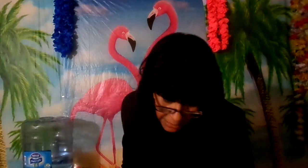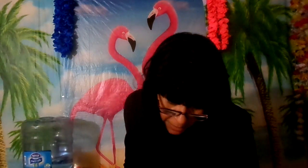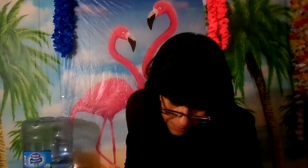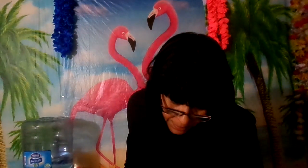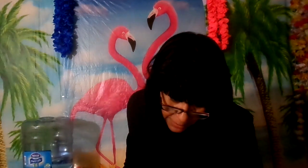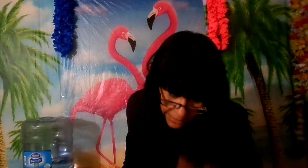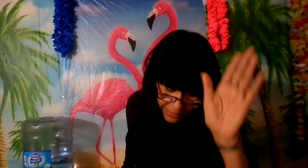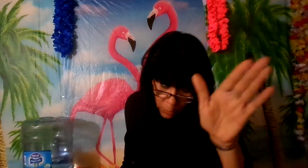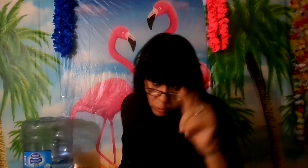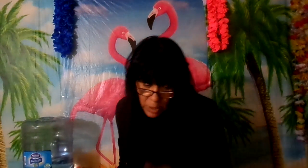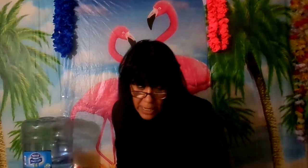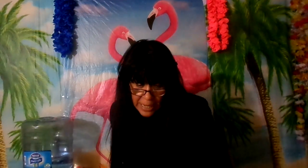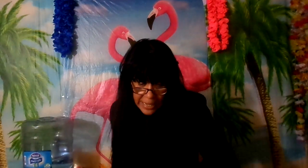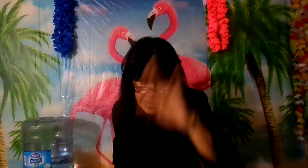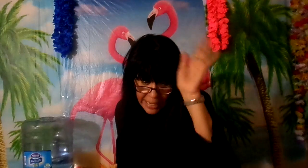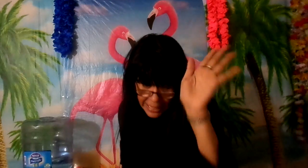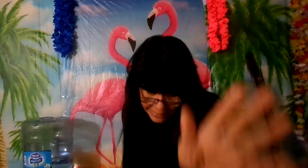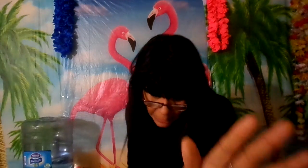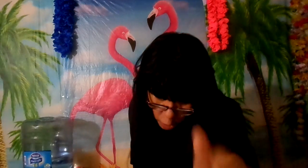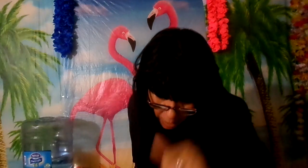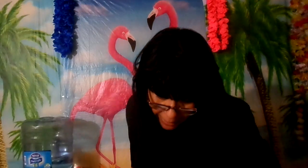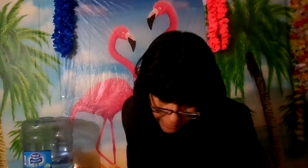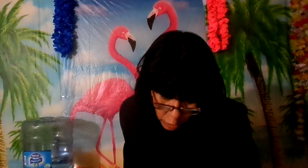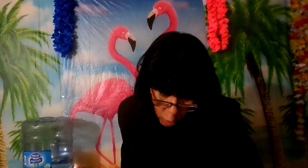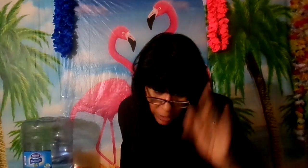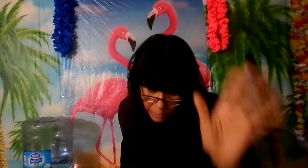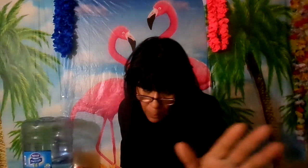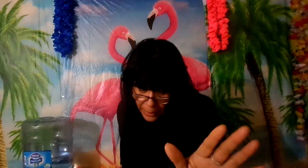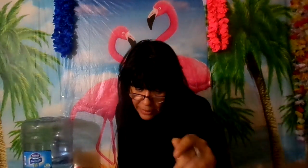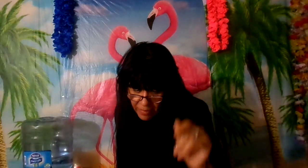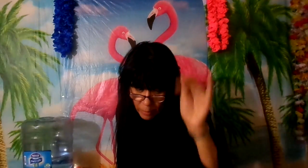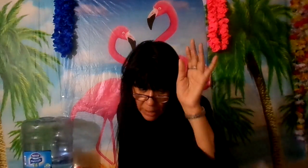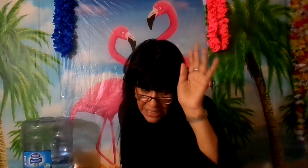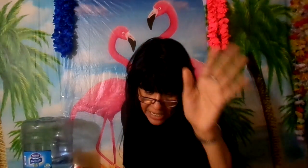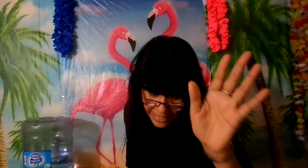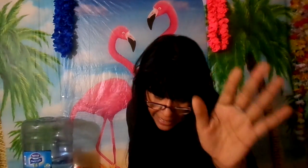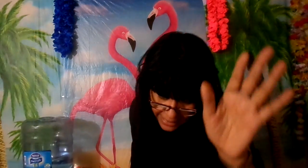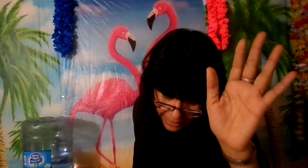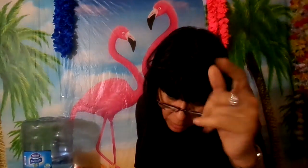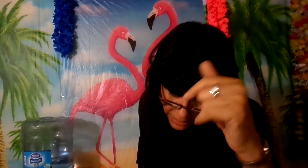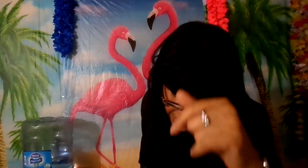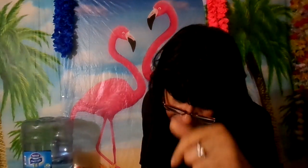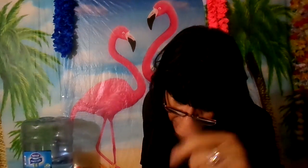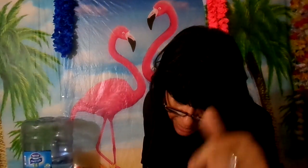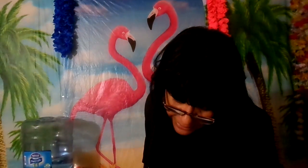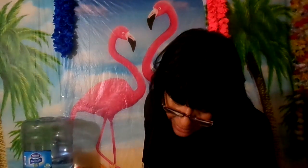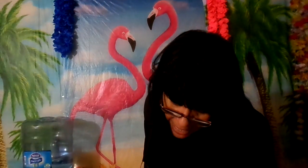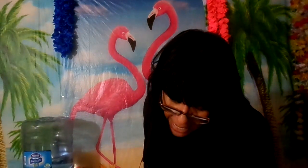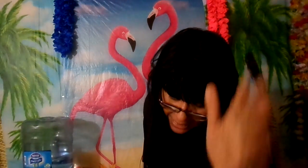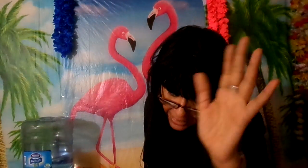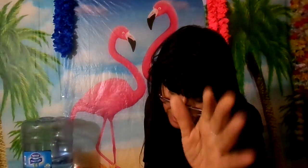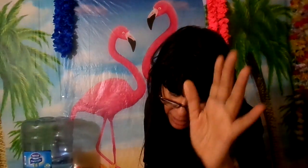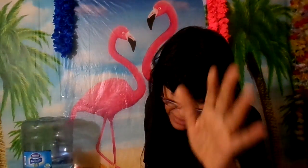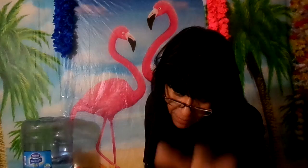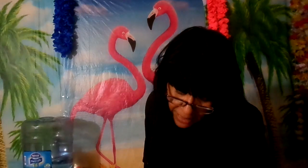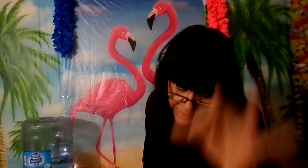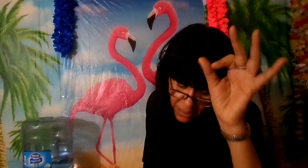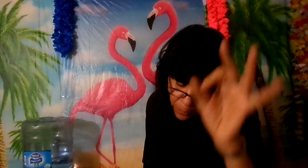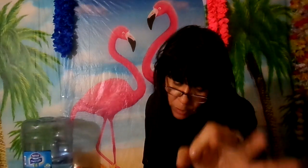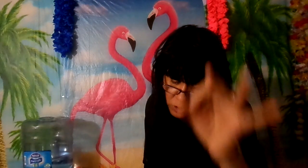quinto ángel tocó la trompeta y dio una estrella que cayó del cielo a la tierra y le dio la llave del pozo